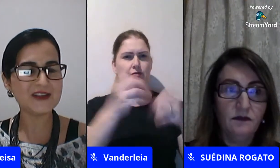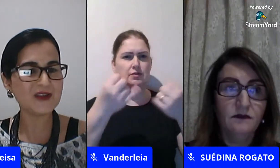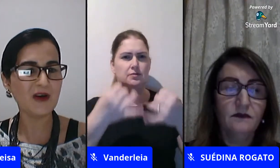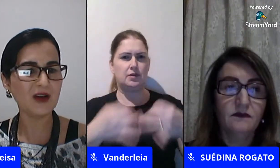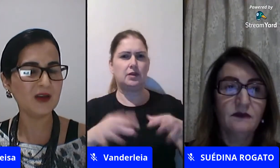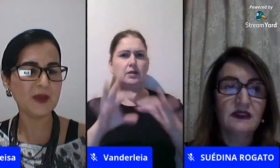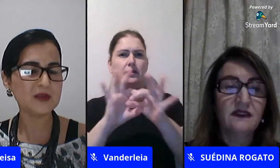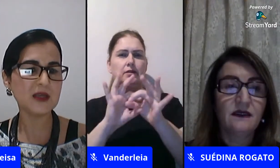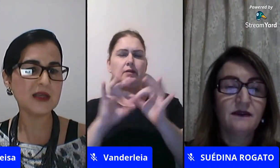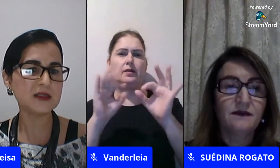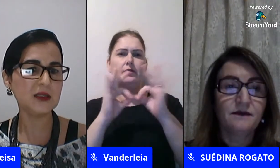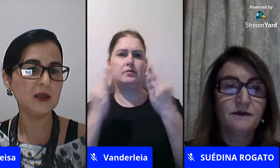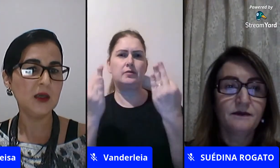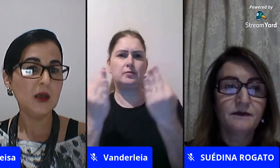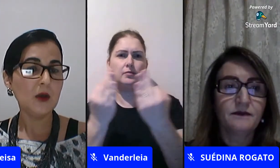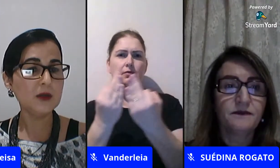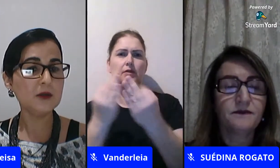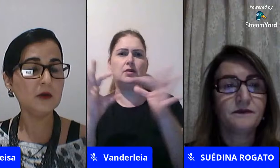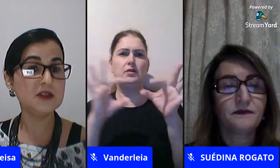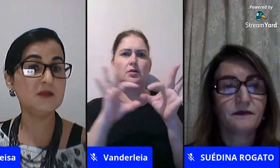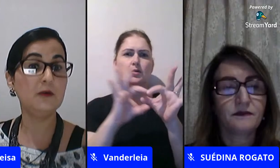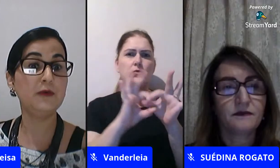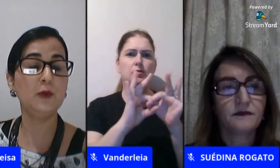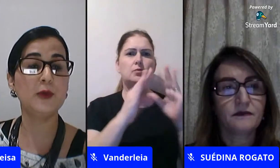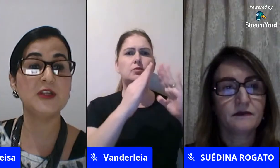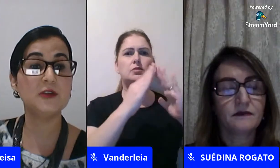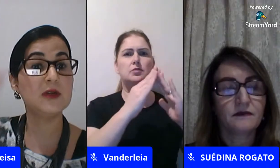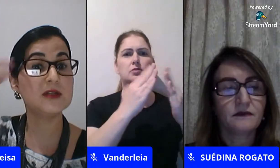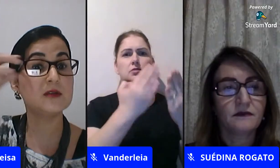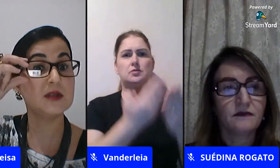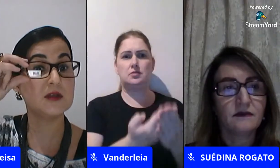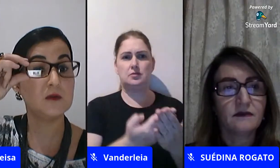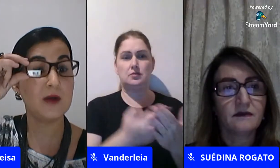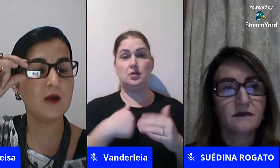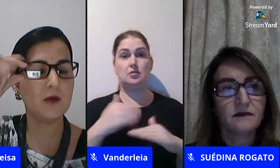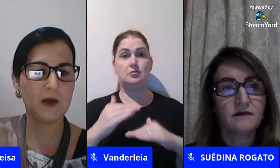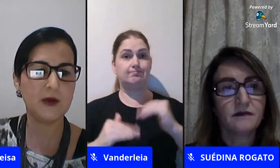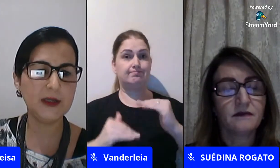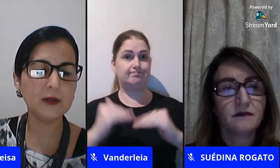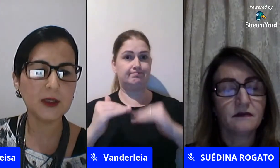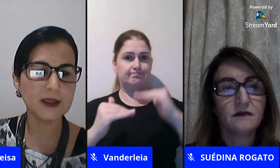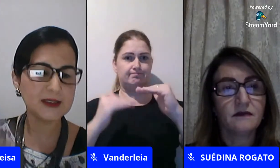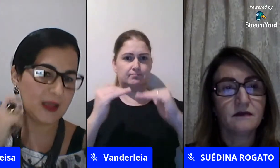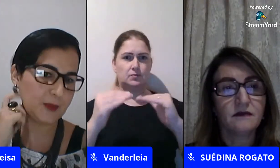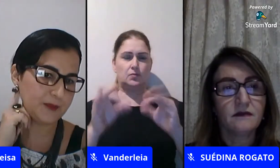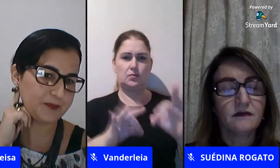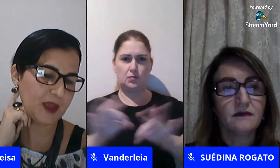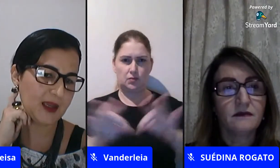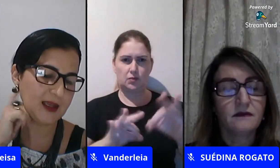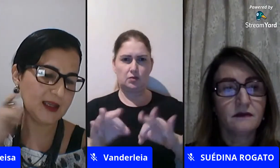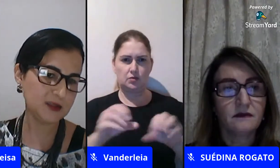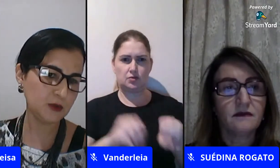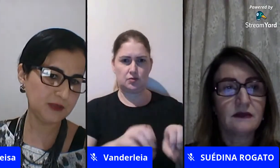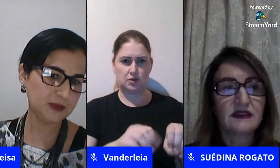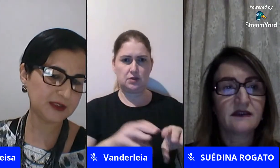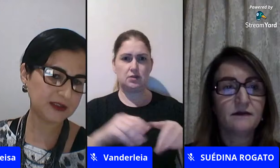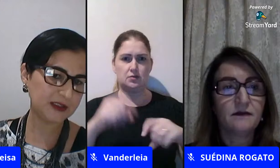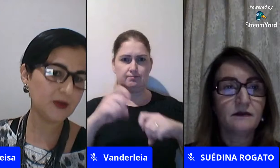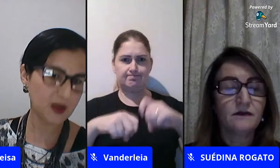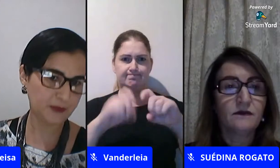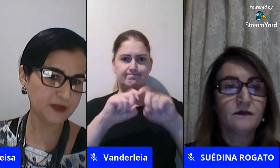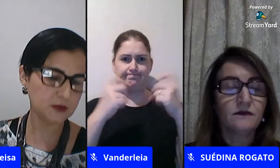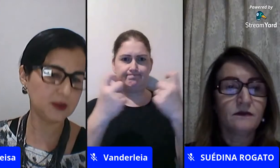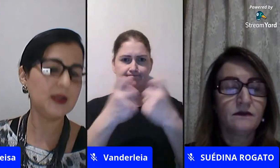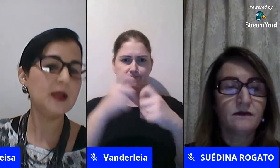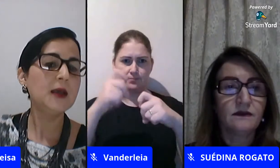parceria com a escola eu penso que é assim quando eu desenvolvi um projeto de educação sexual eu era coordenadora nessa época esse do livro da